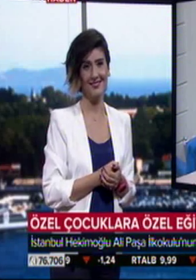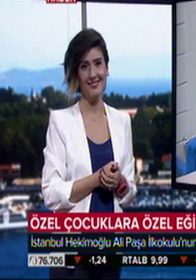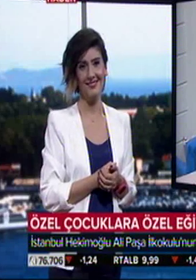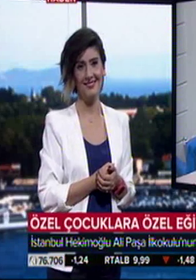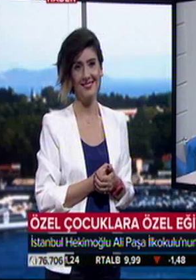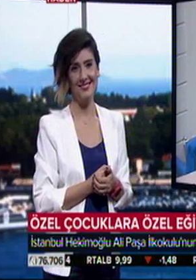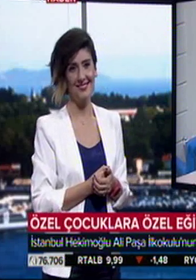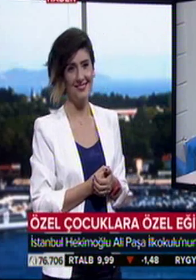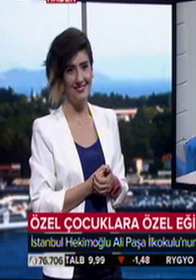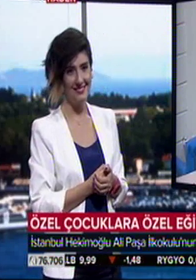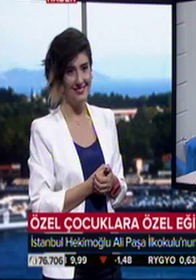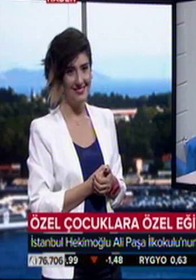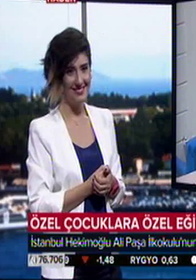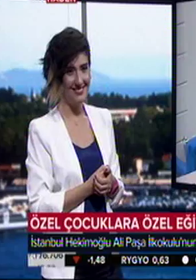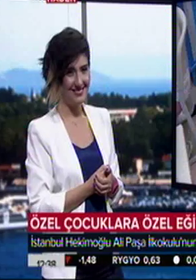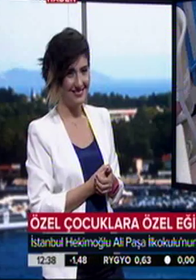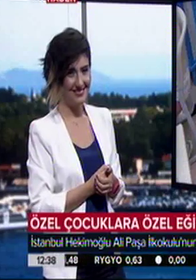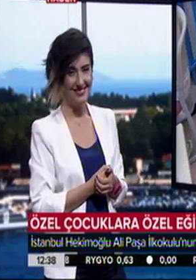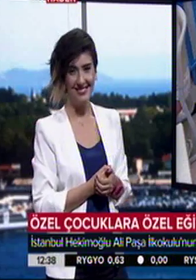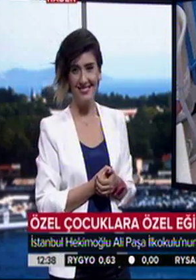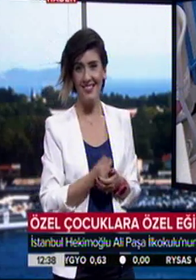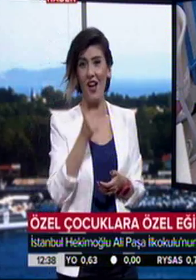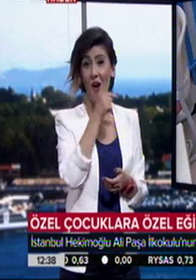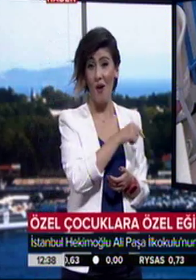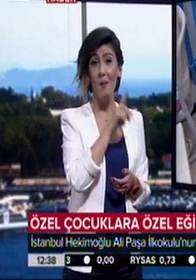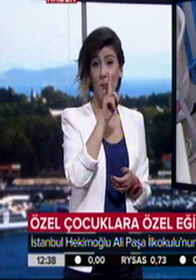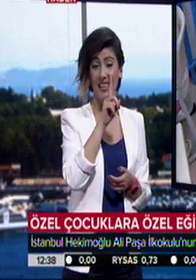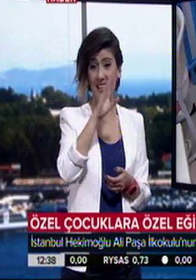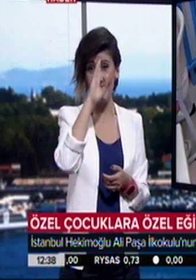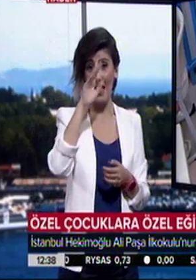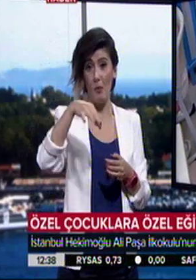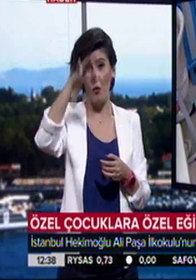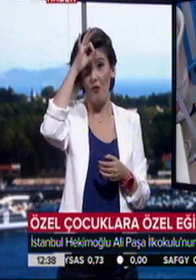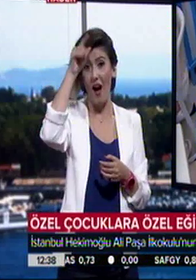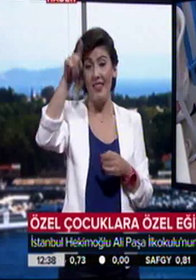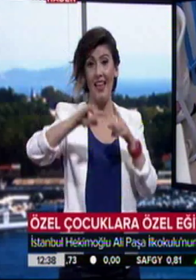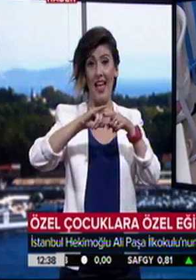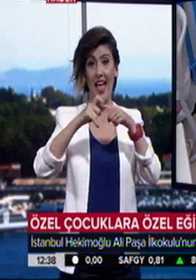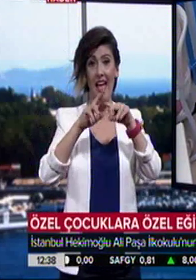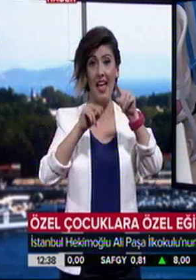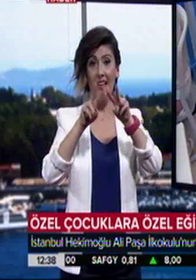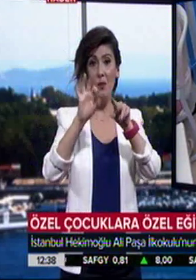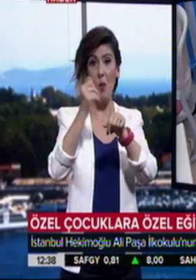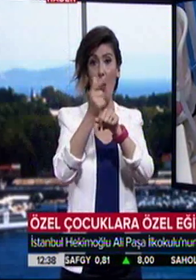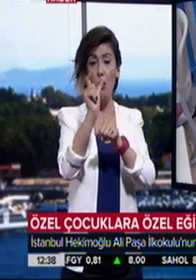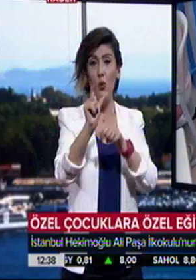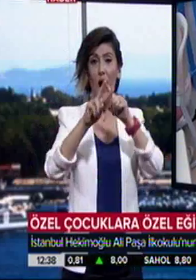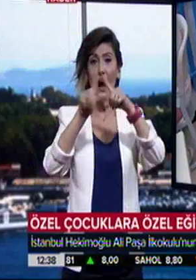İstanbul olsun. Onlardan biri de İstanbul Fatih'teki Hekimoğlu Ali Paşa İlkokulu'nda yer alıyor. Çok güzel,